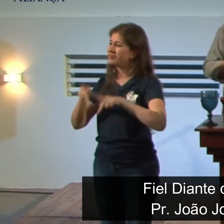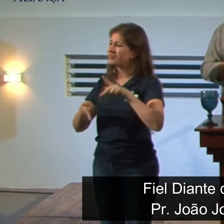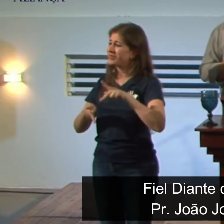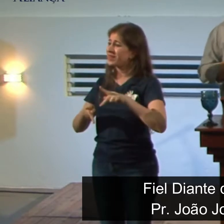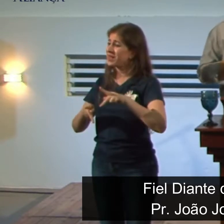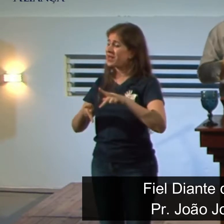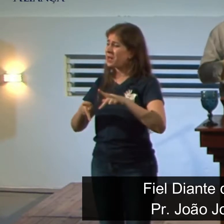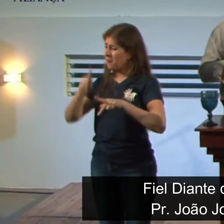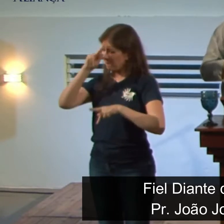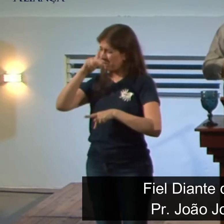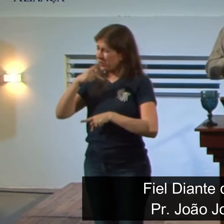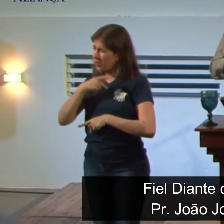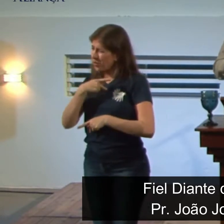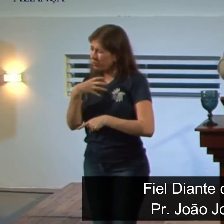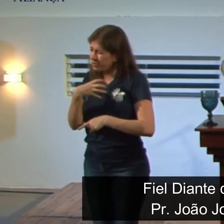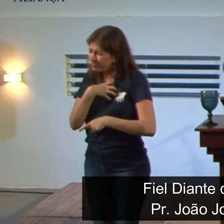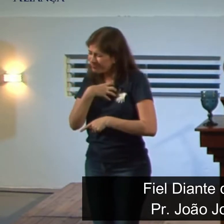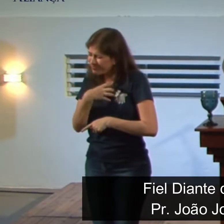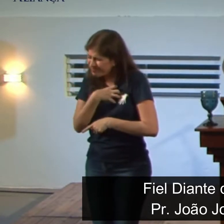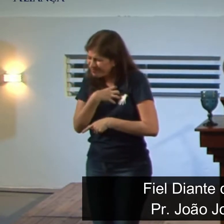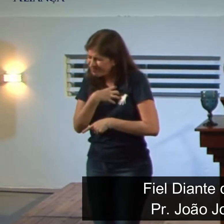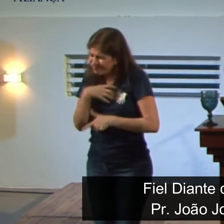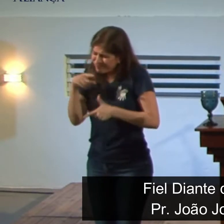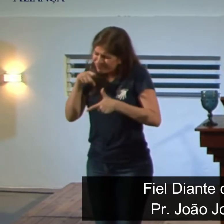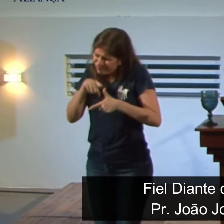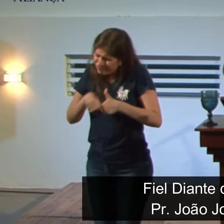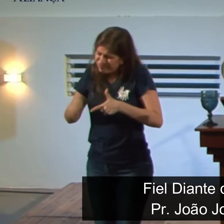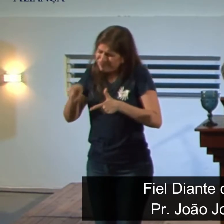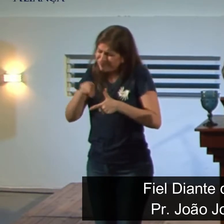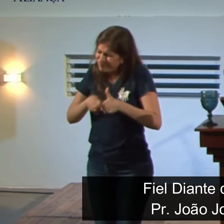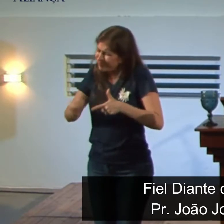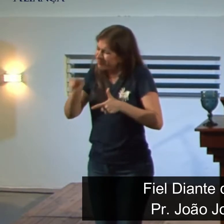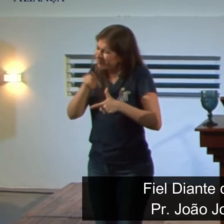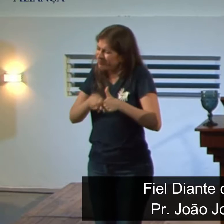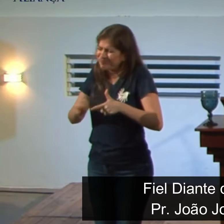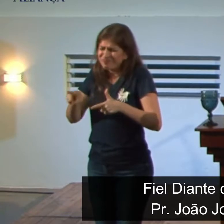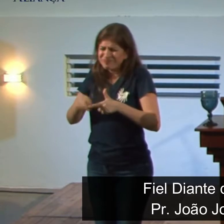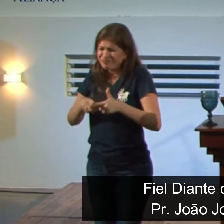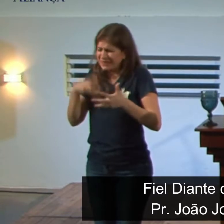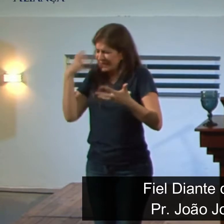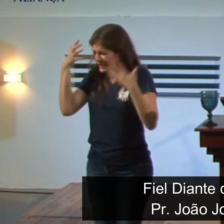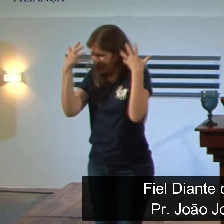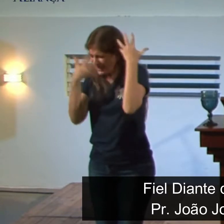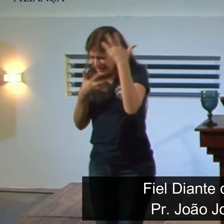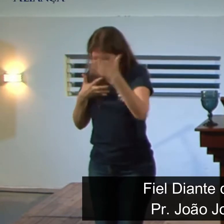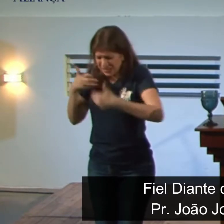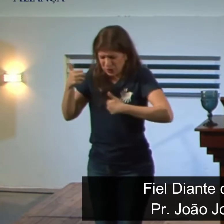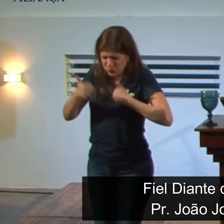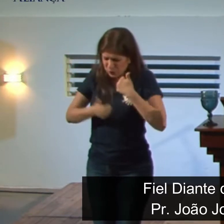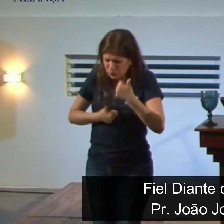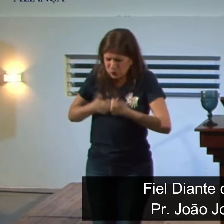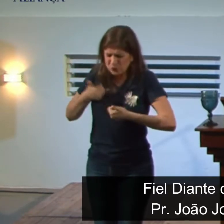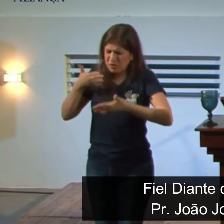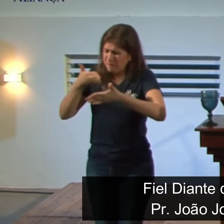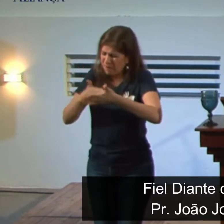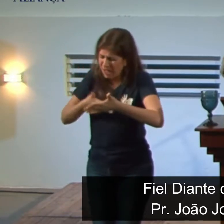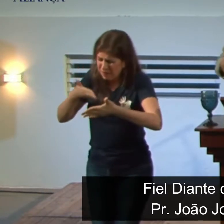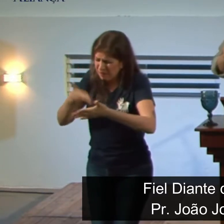mesmo em meio às situações, às situações diversas, mesmo em meio à calamidade, mesmo em meio às